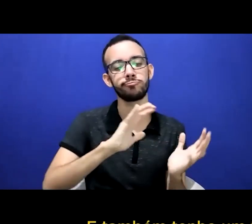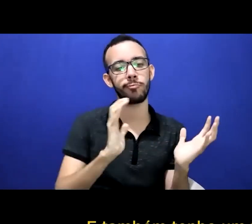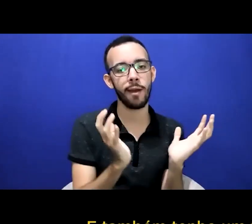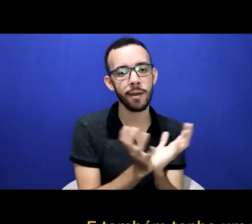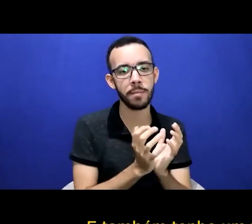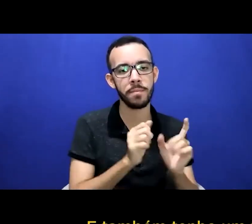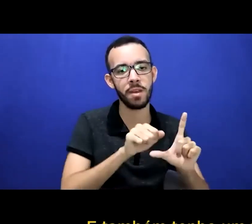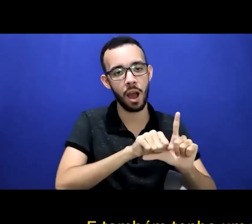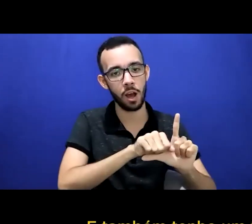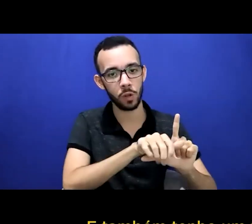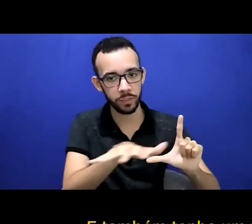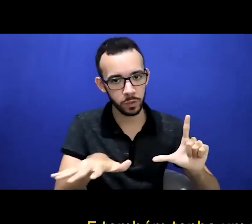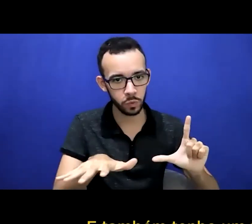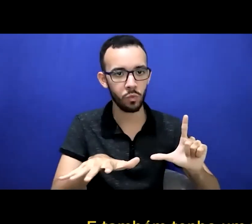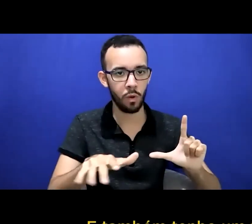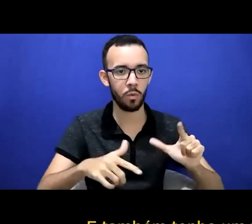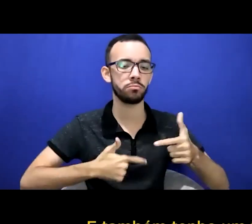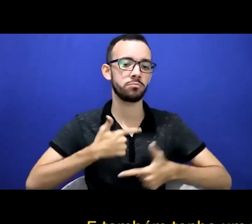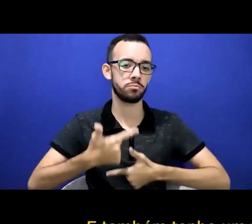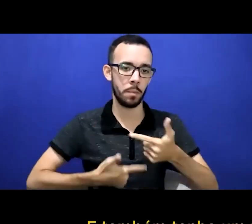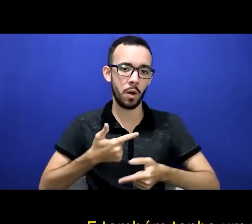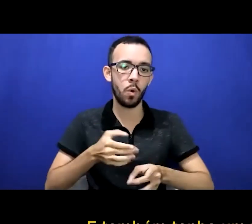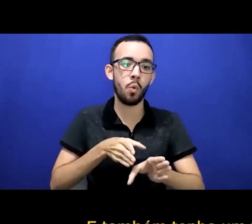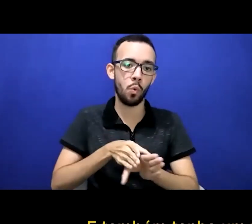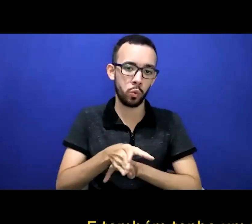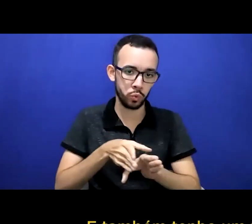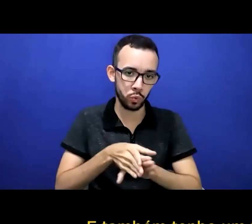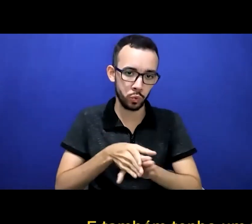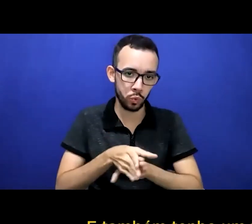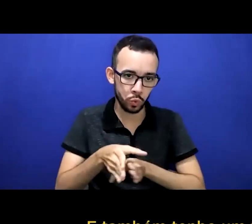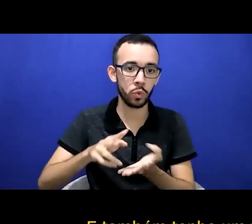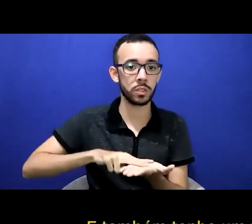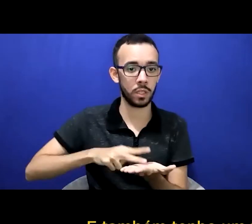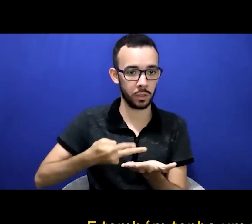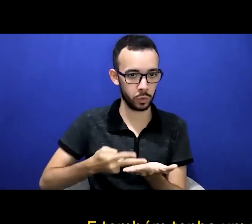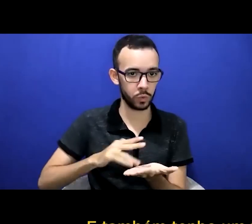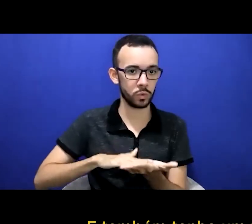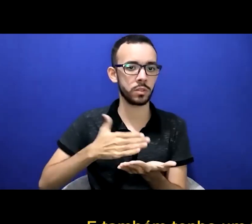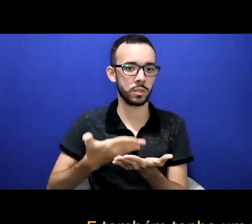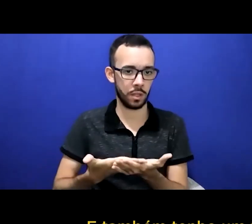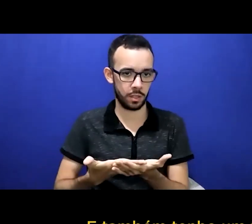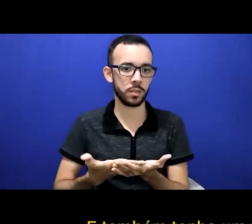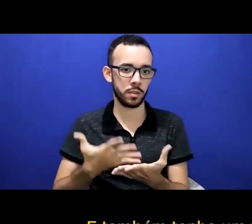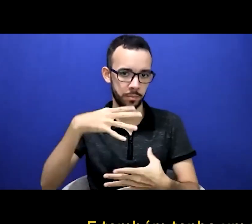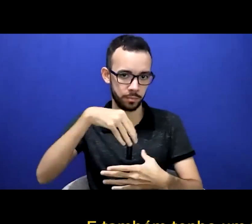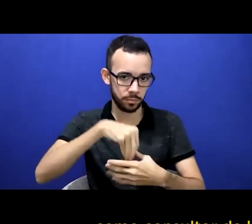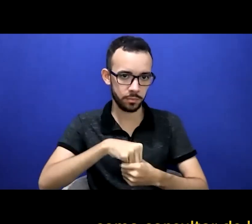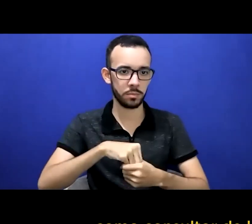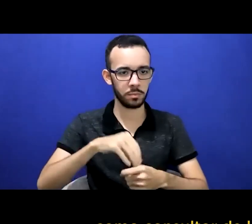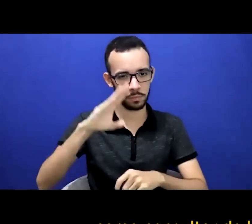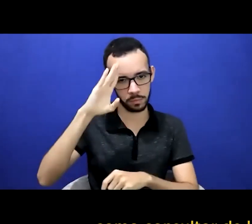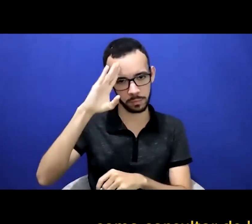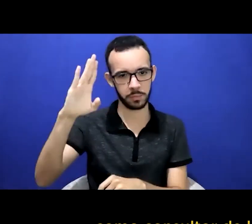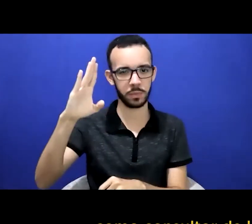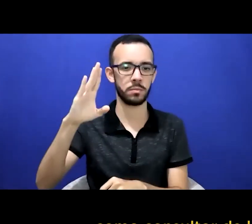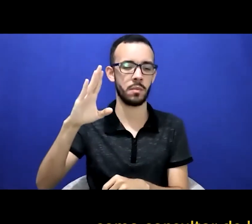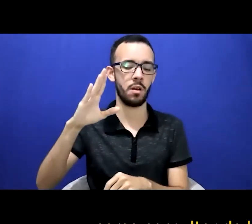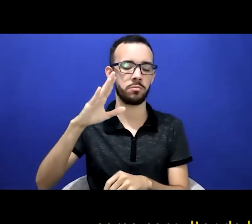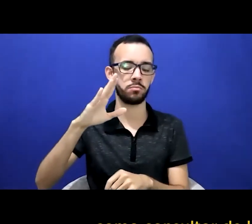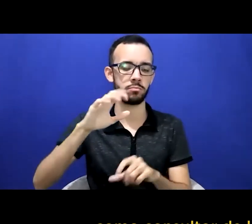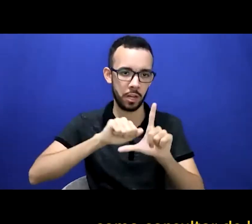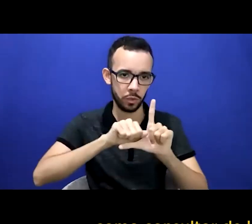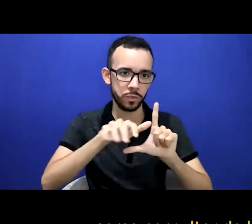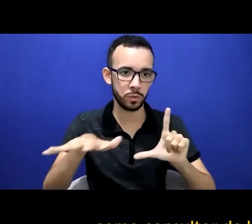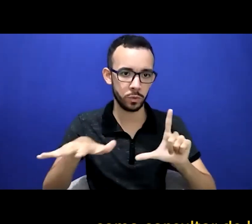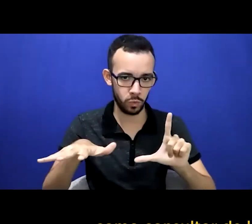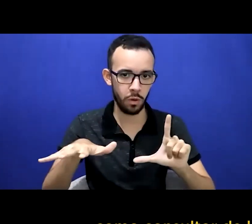E também tenho um trabalho, eu desenvolvo um trabalho no audiovisual, como consultor de libras,